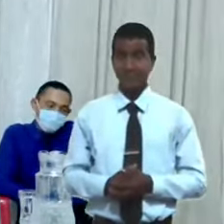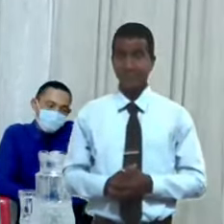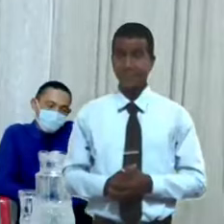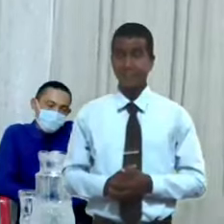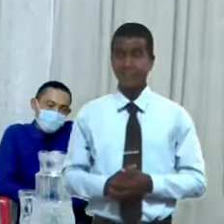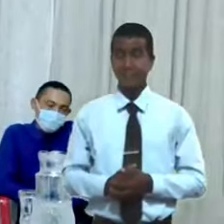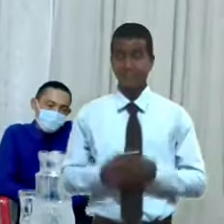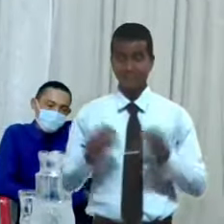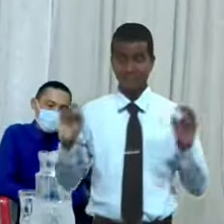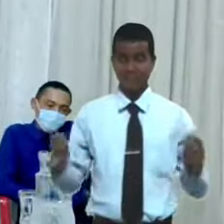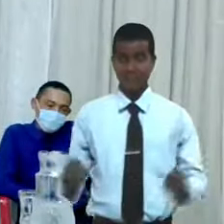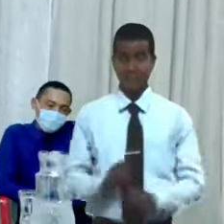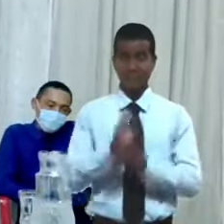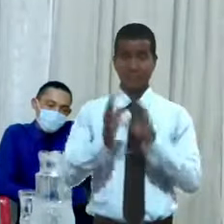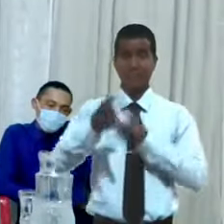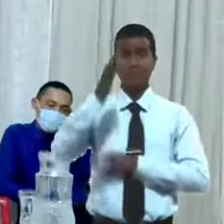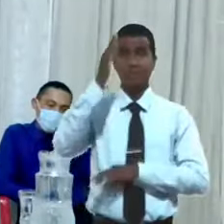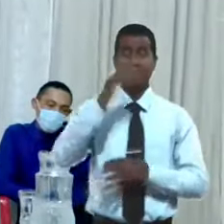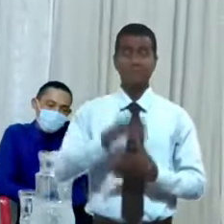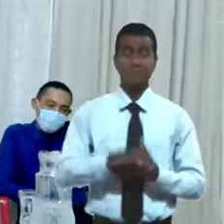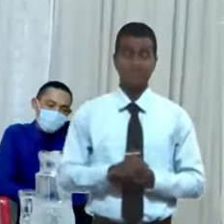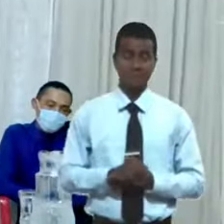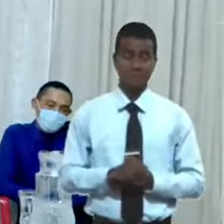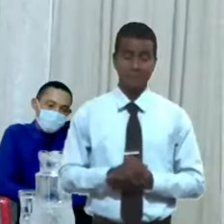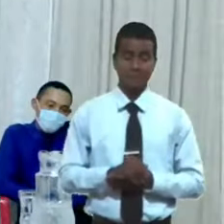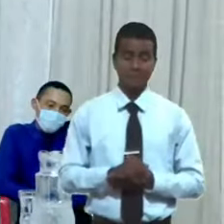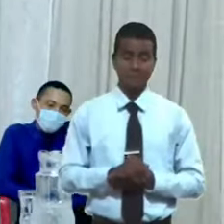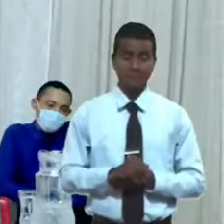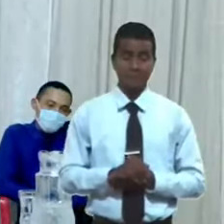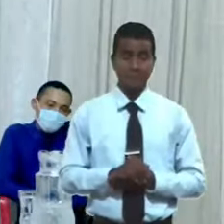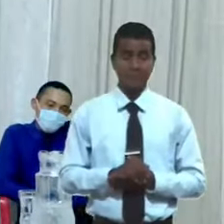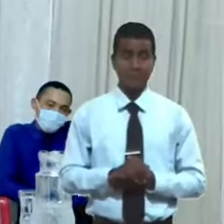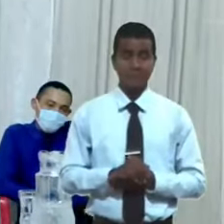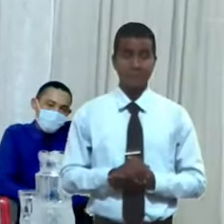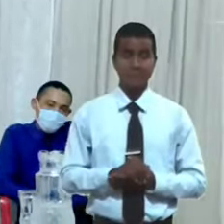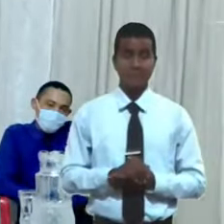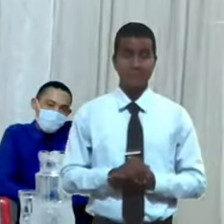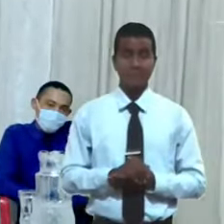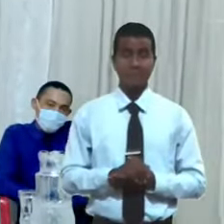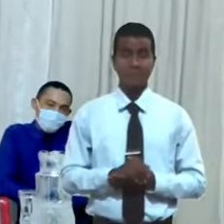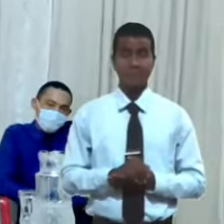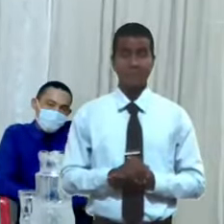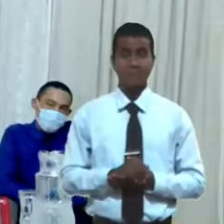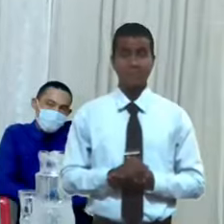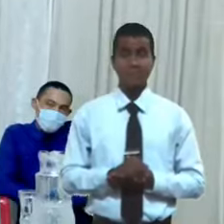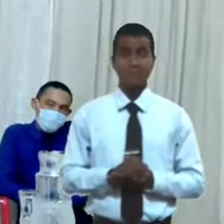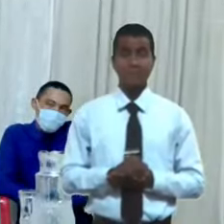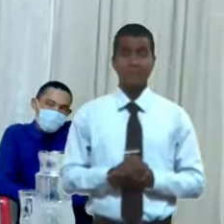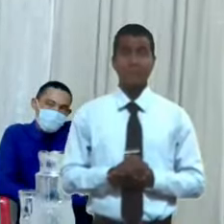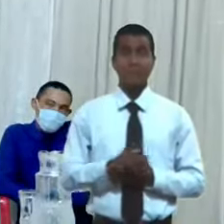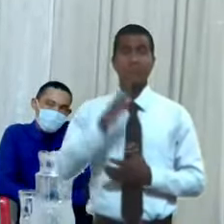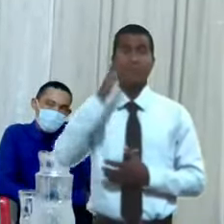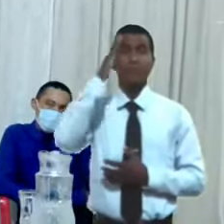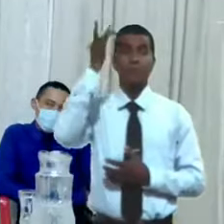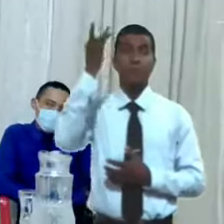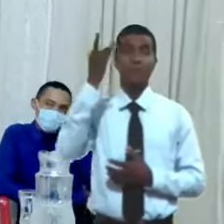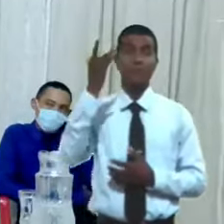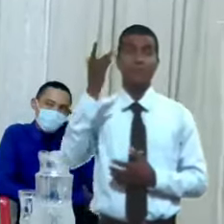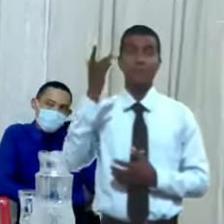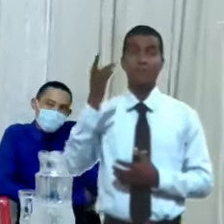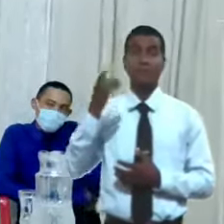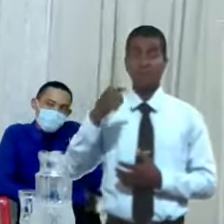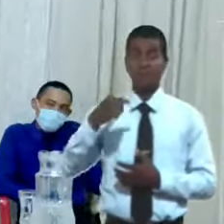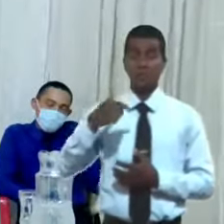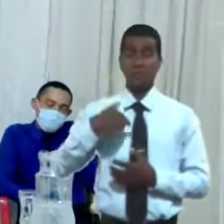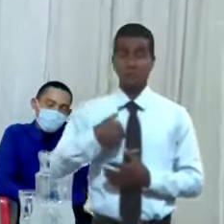gloria a Dios y claro porque es que la arrogancia es el origen del